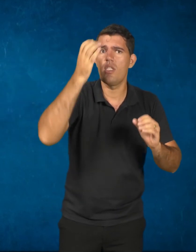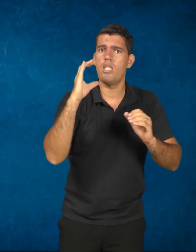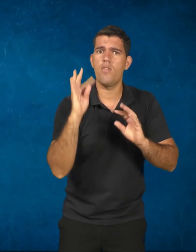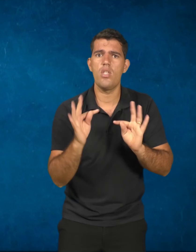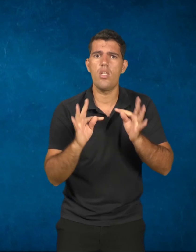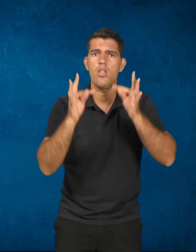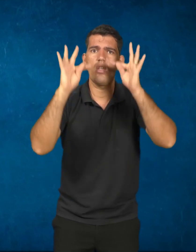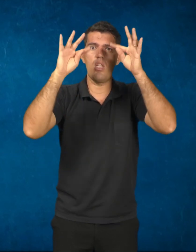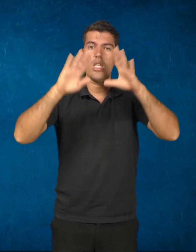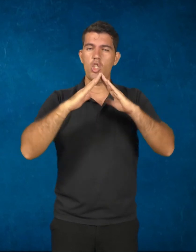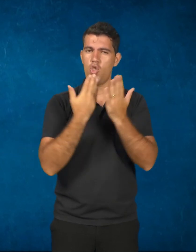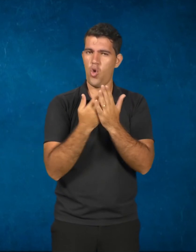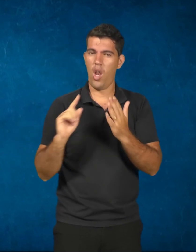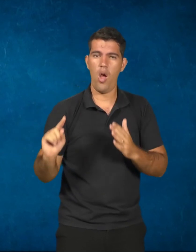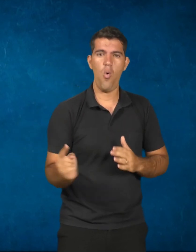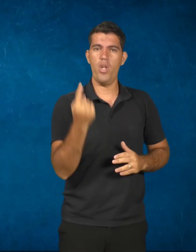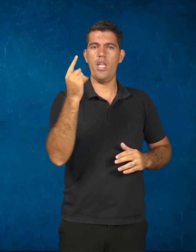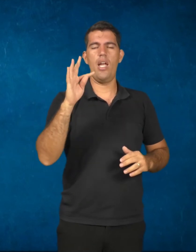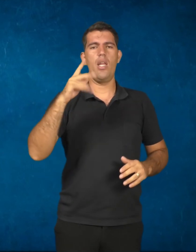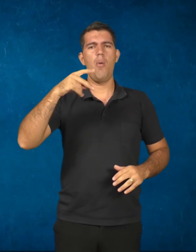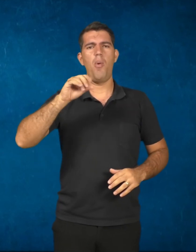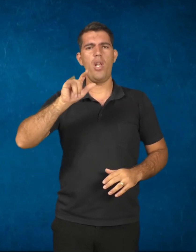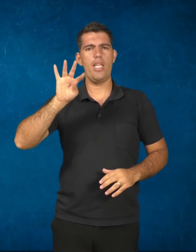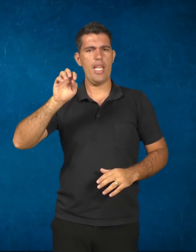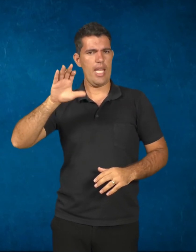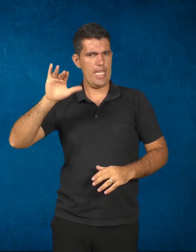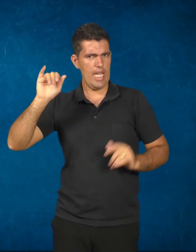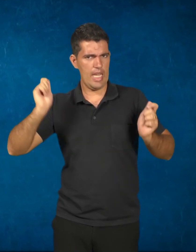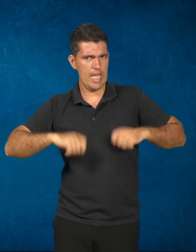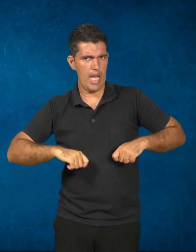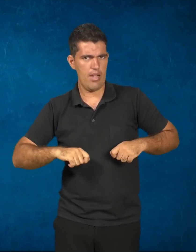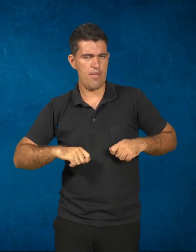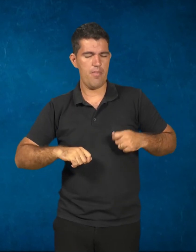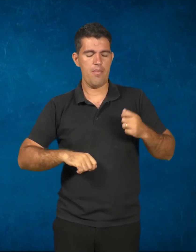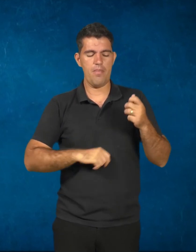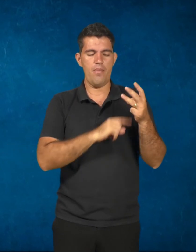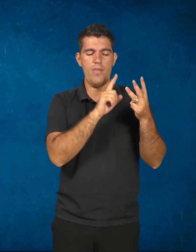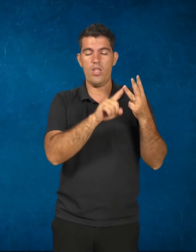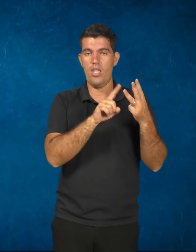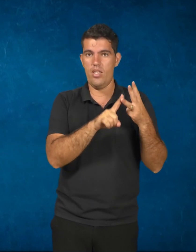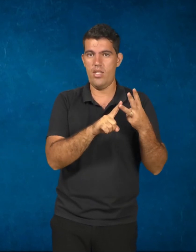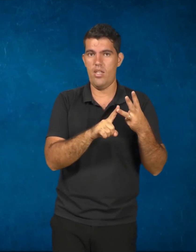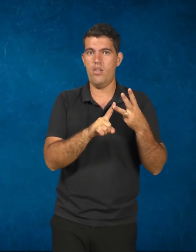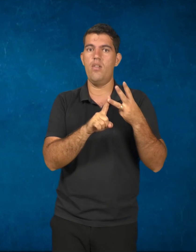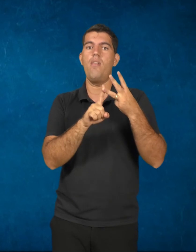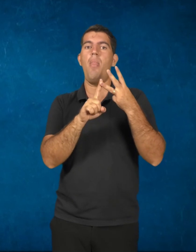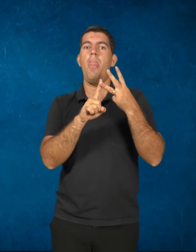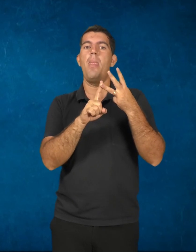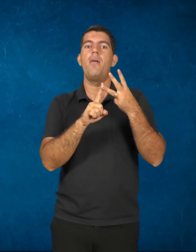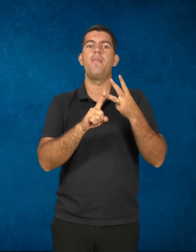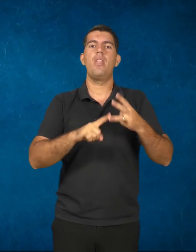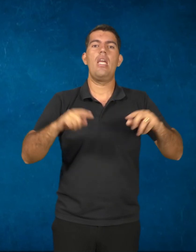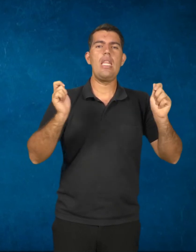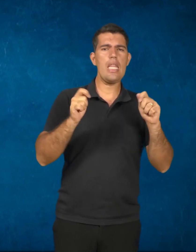escola unitária e politécnica? E a terceira questão, é possível